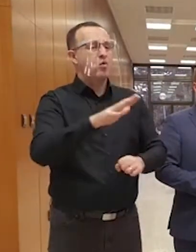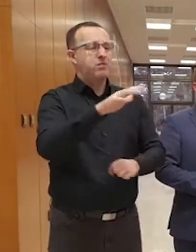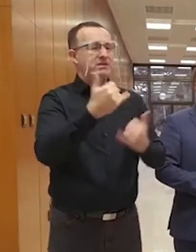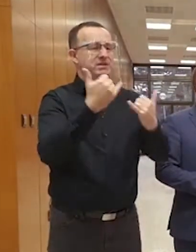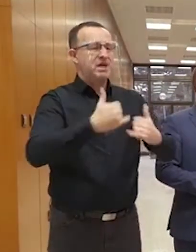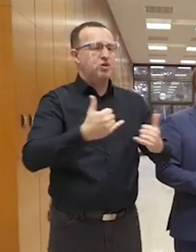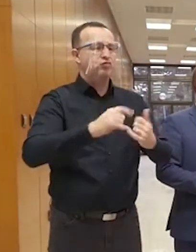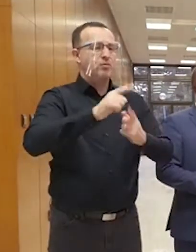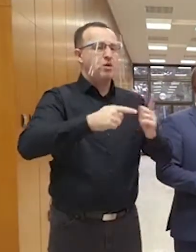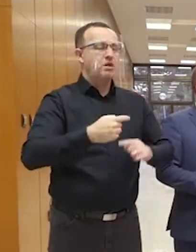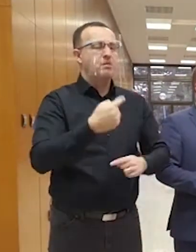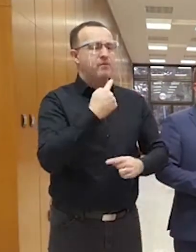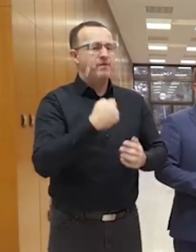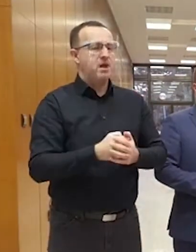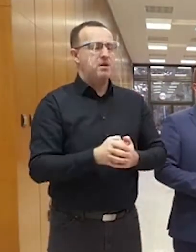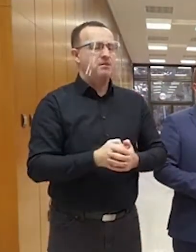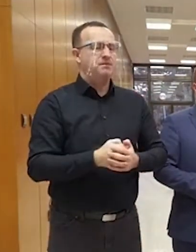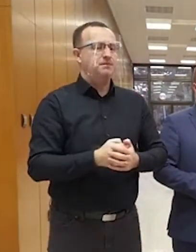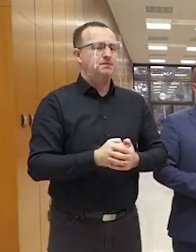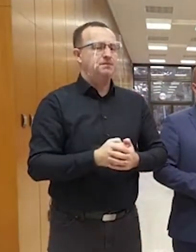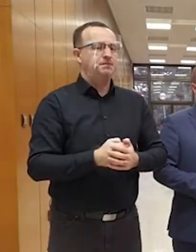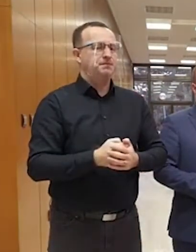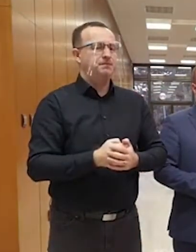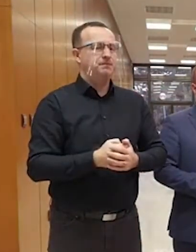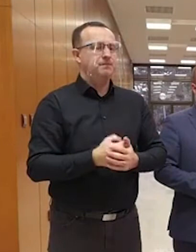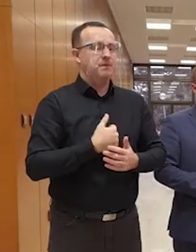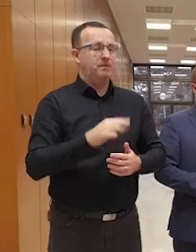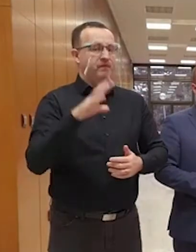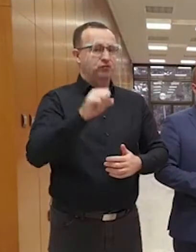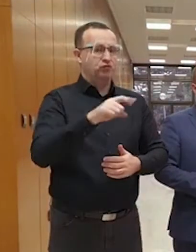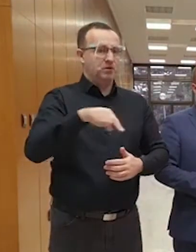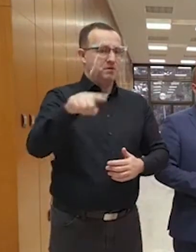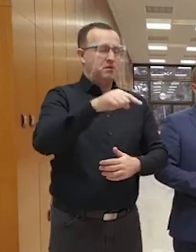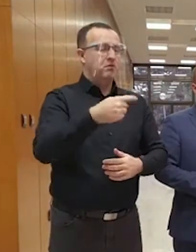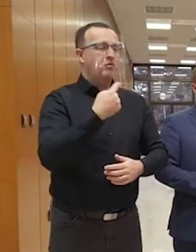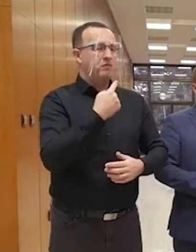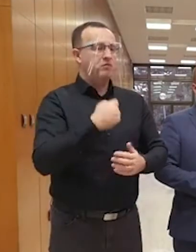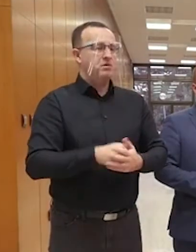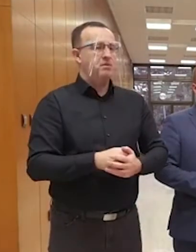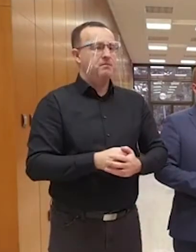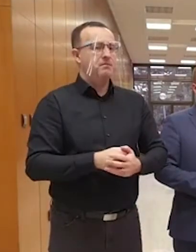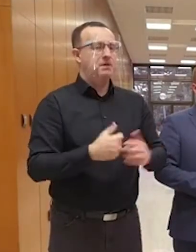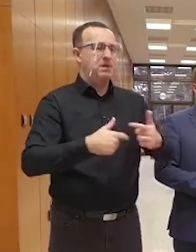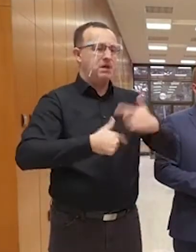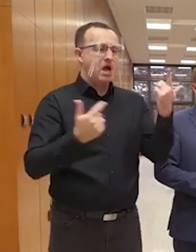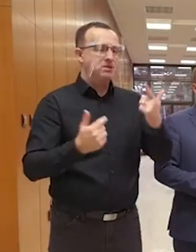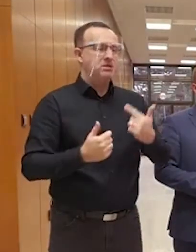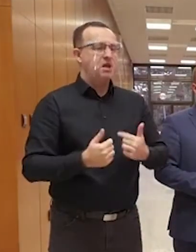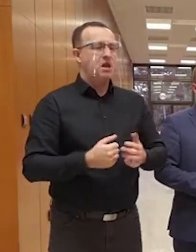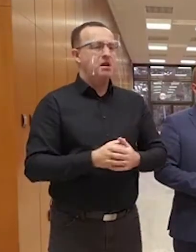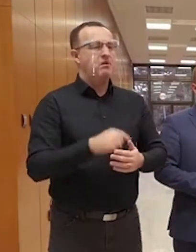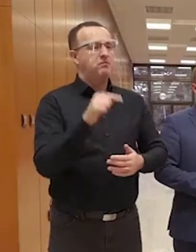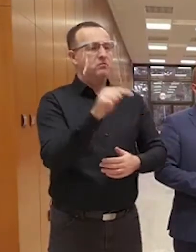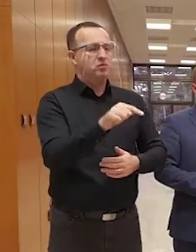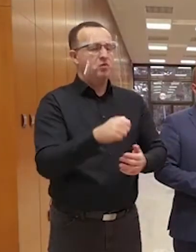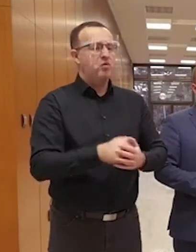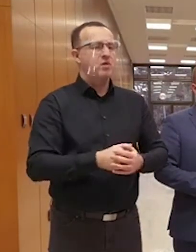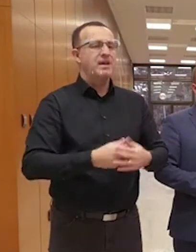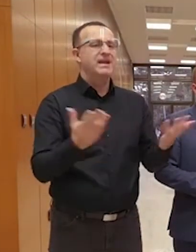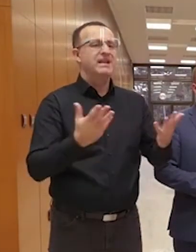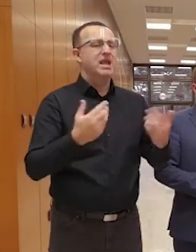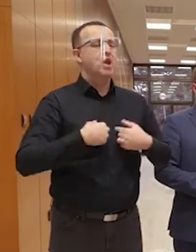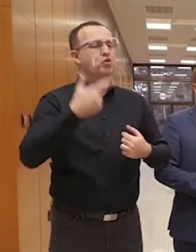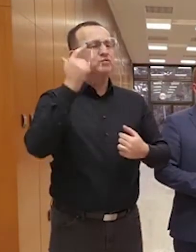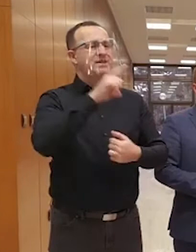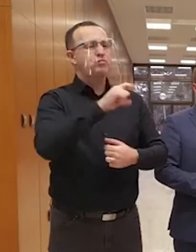politiky povedali, nebudem to rozmiať nadrobne, ale všimli ste si, hovoríme jasne a jednoznačne o tom, kde